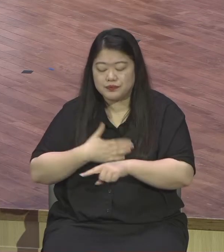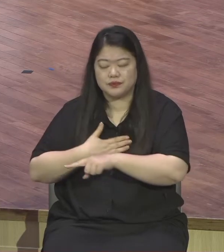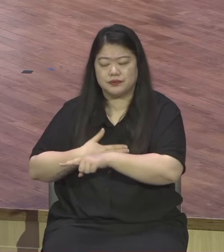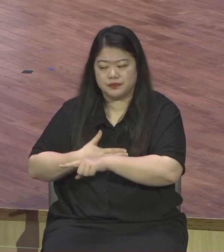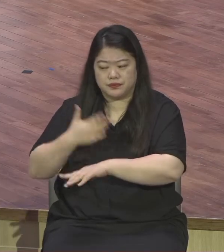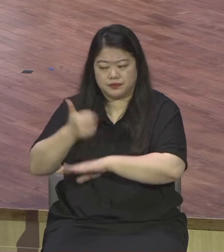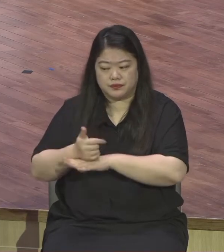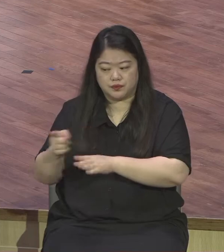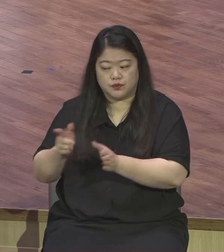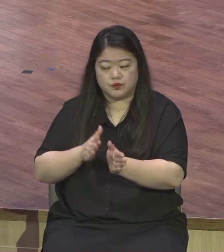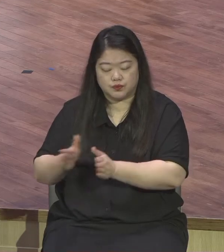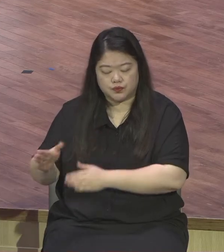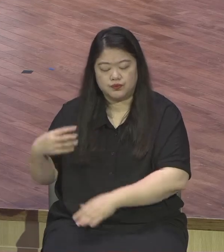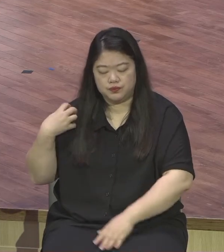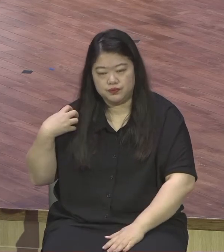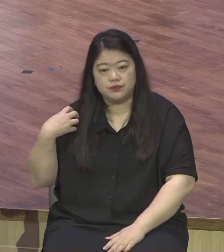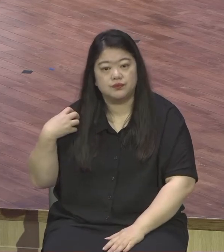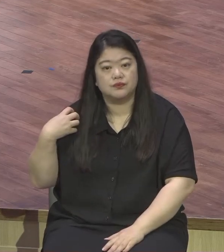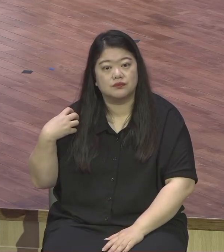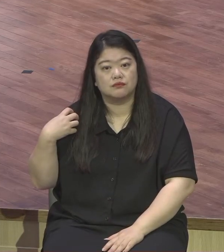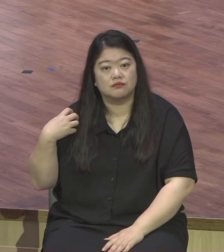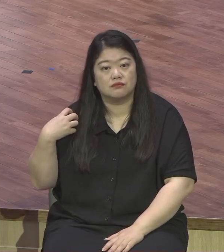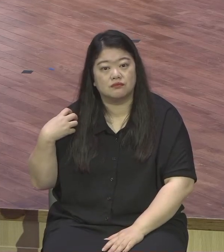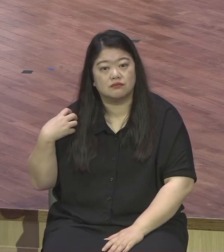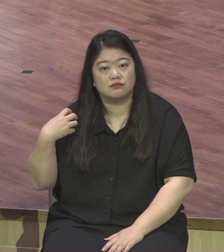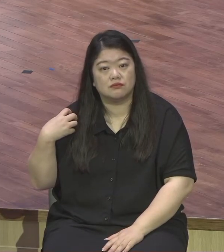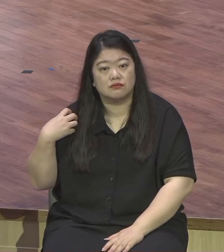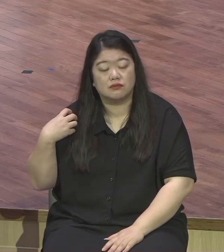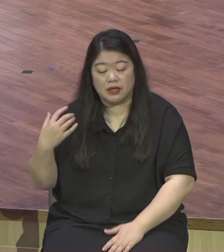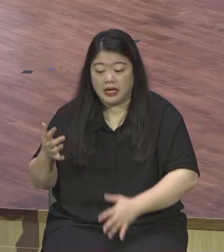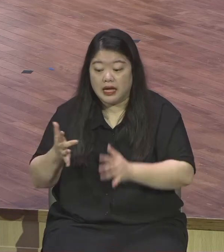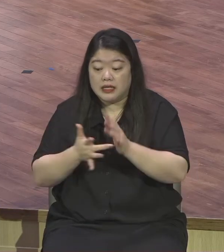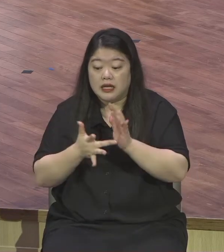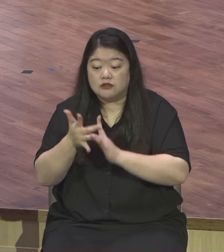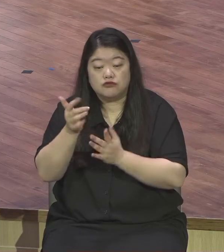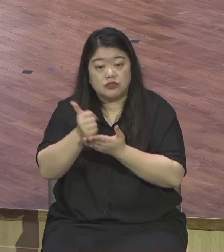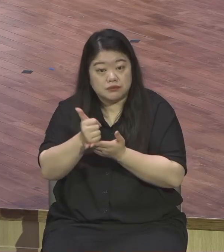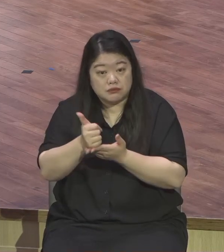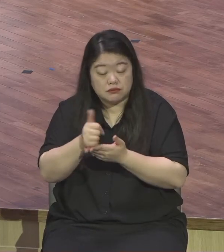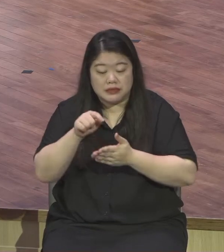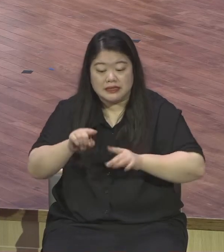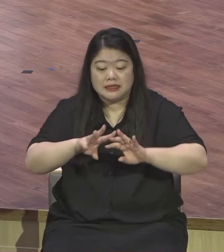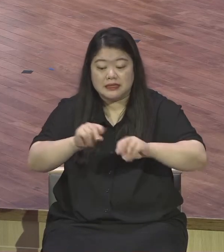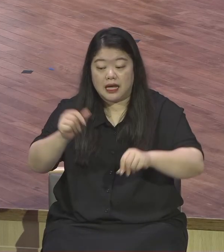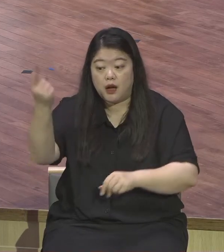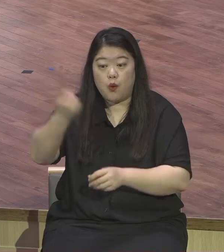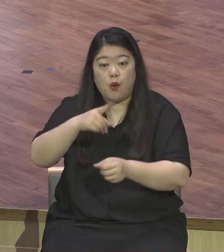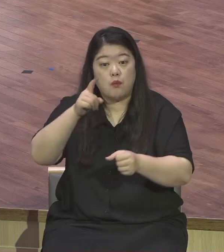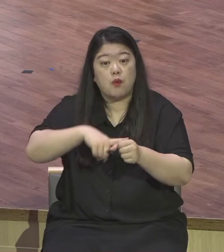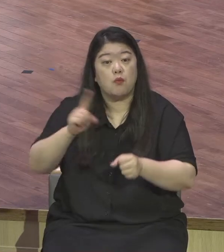수많은 이적과 기사를 향하기 위한 것이 아니다 그건 다 끝으로 드러난 것이다